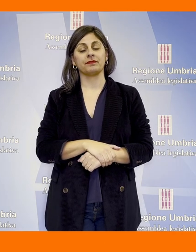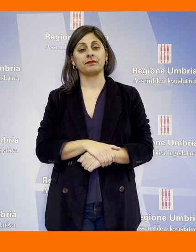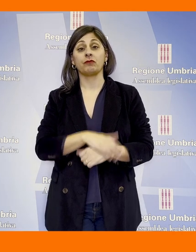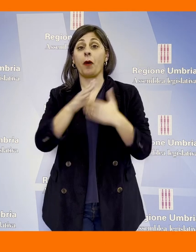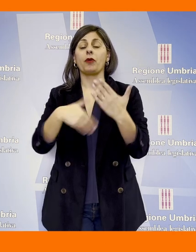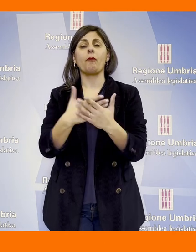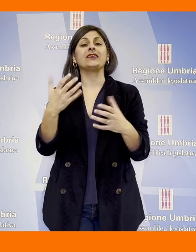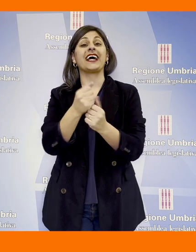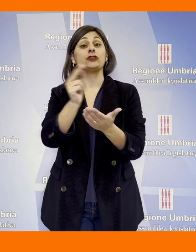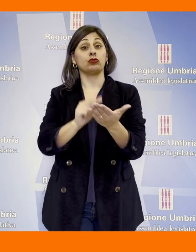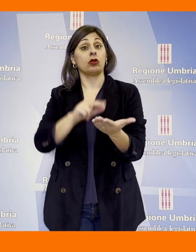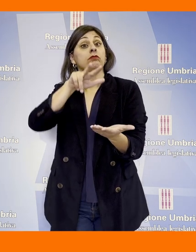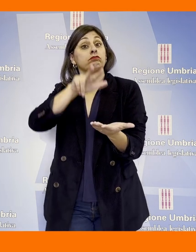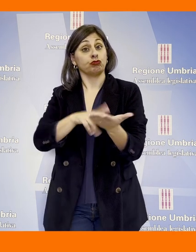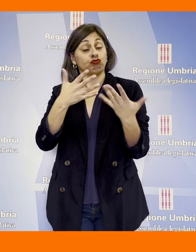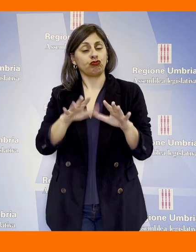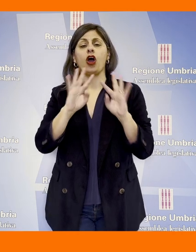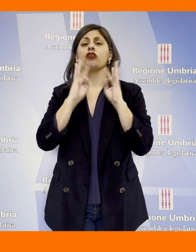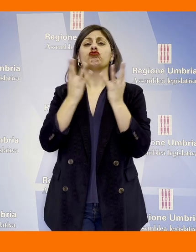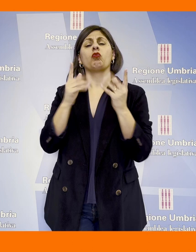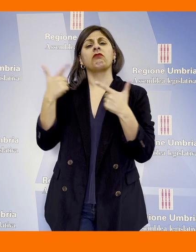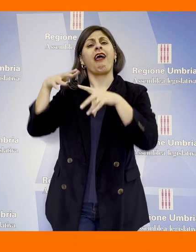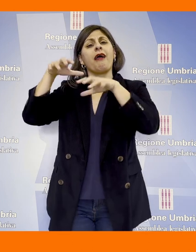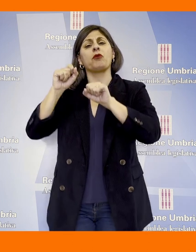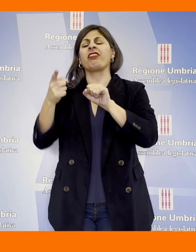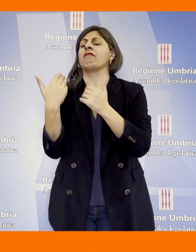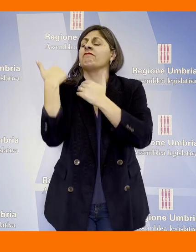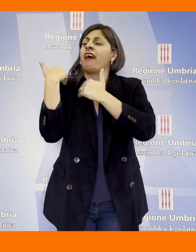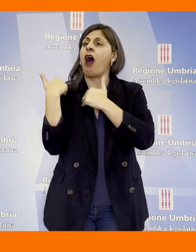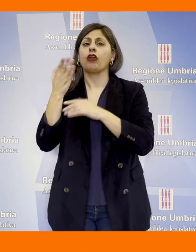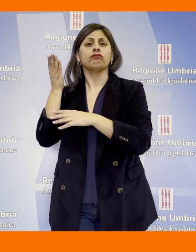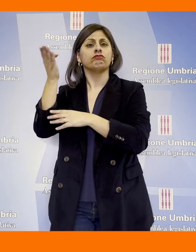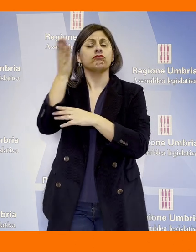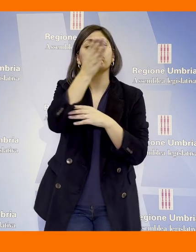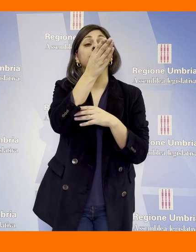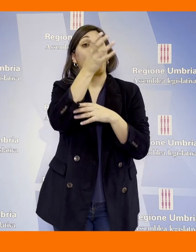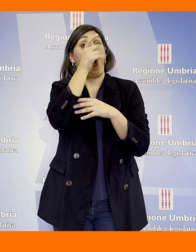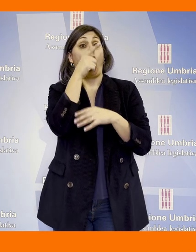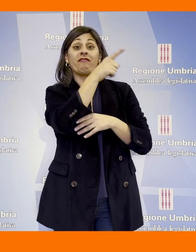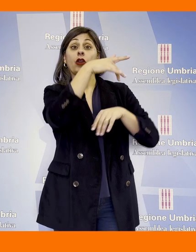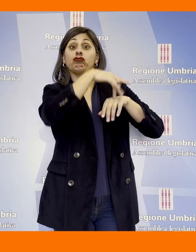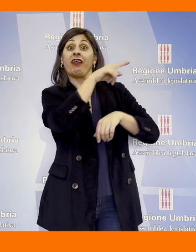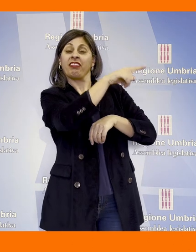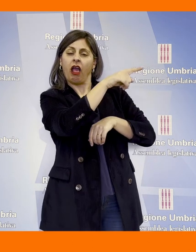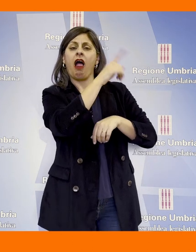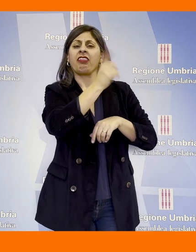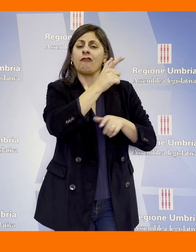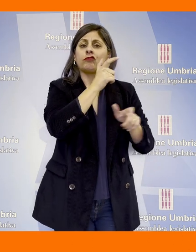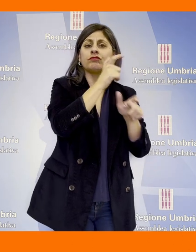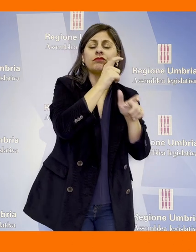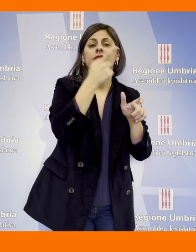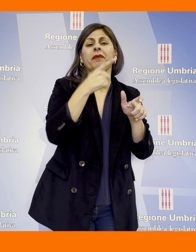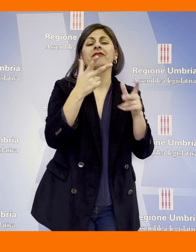Con la proposta di risoluzione approvata, la Giunta viene impegnata a farsi carico nelle sedi opportune e nei confronti del Governo centrale della